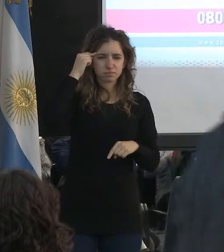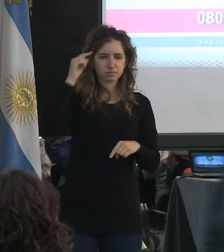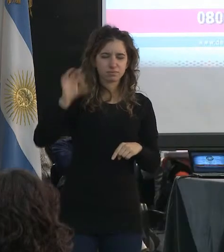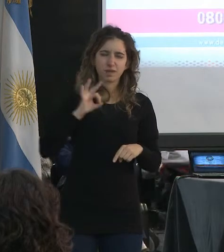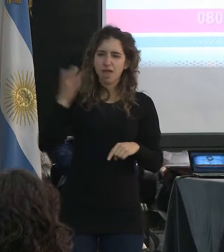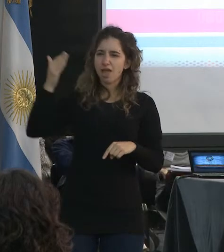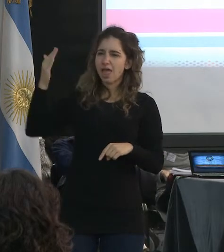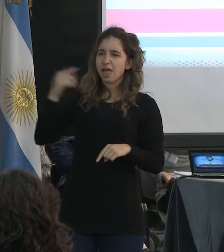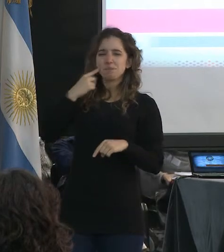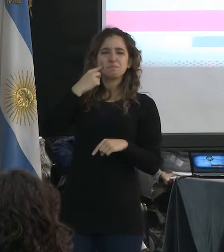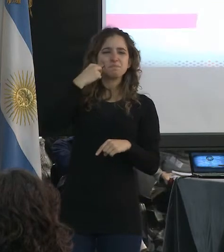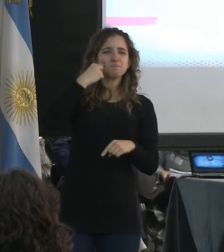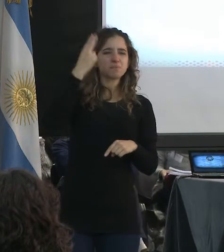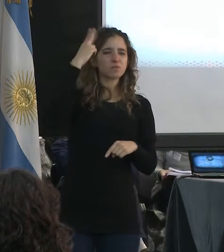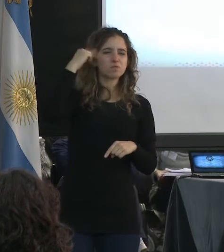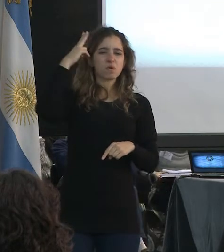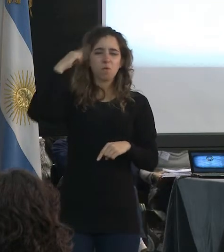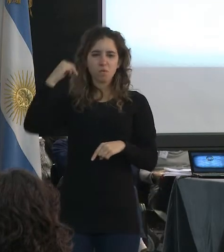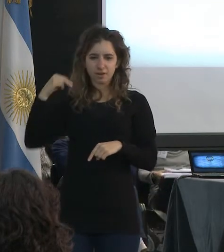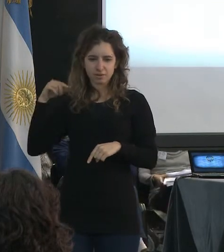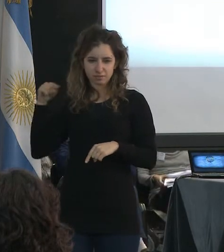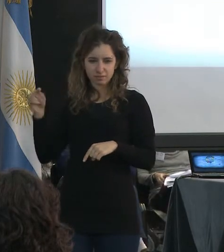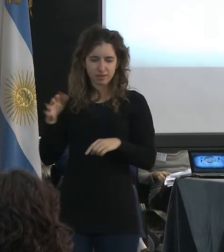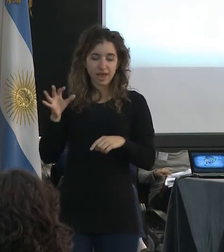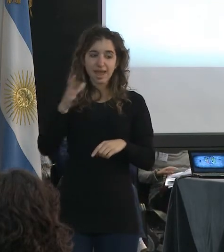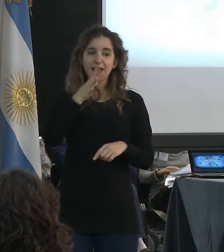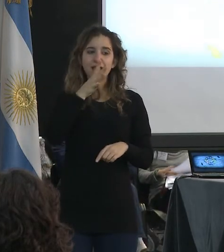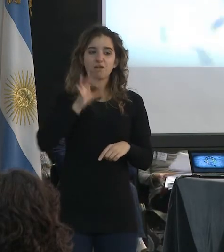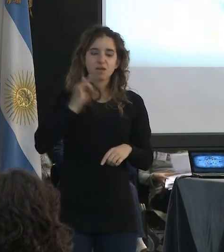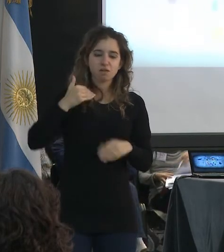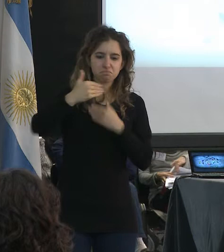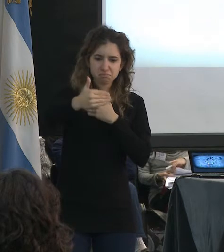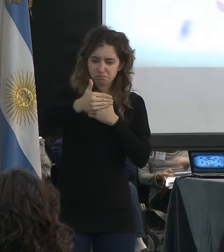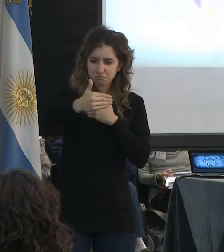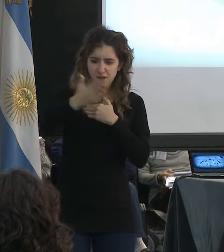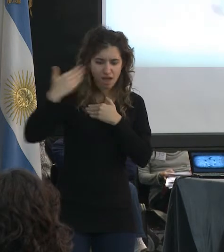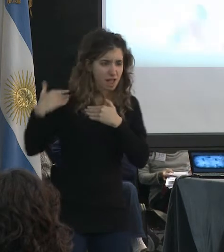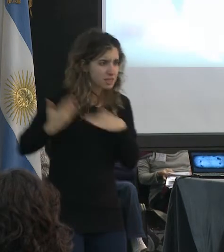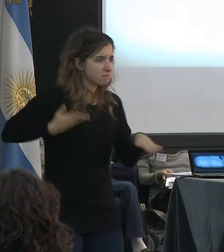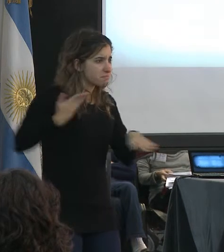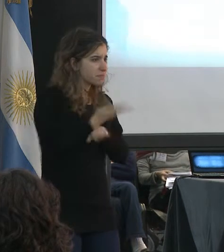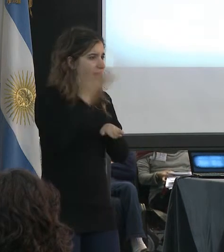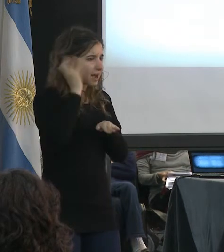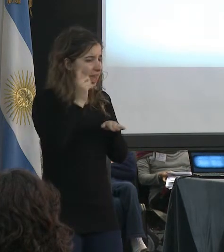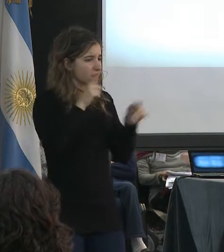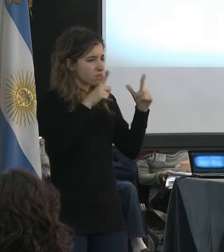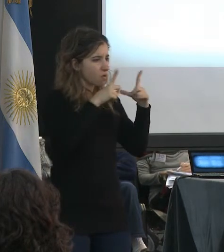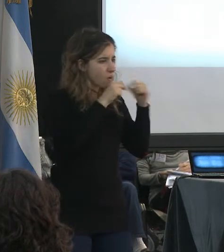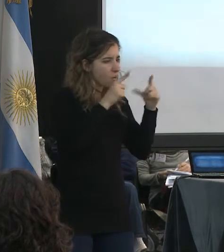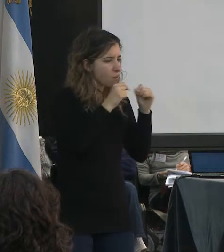1999, han pasado 14 años y todavía no tengo licencias. Tengo algunas,